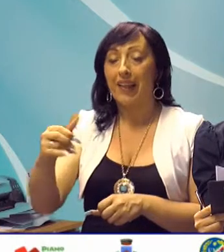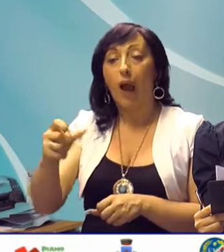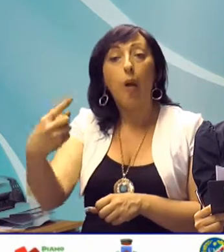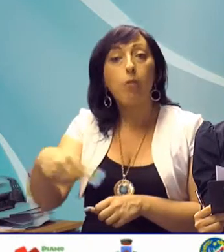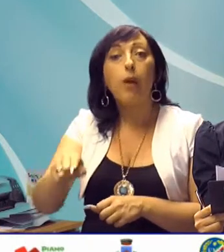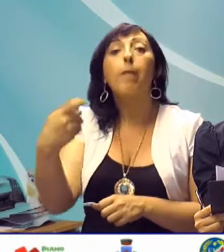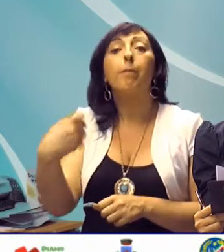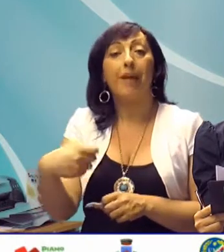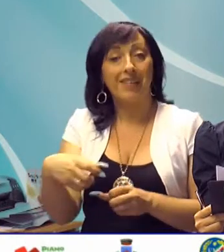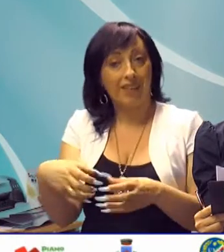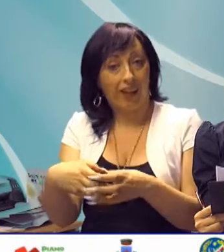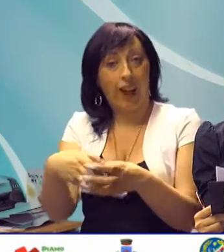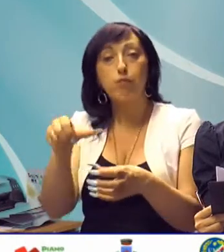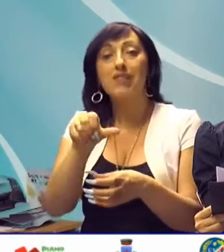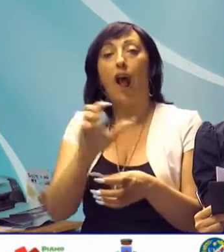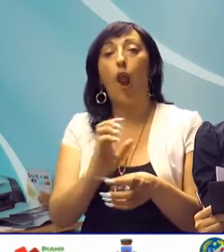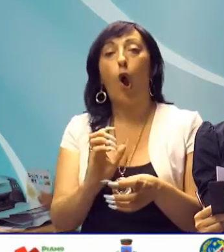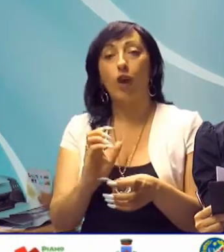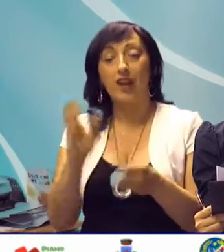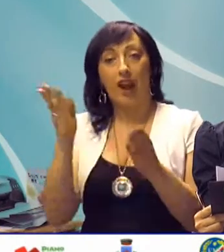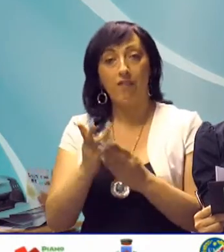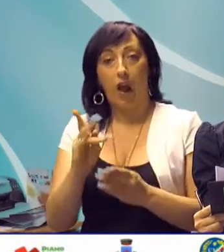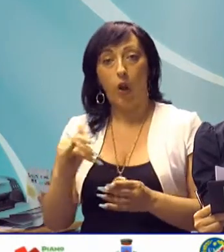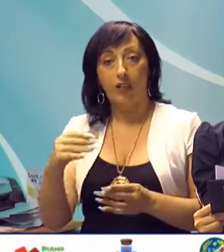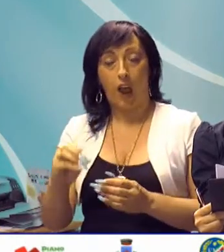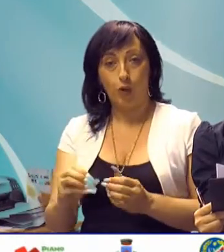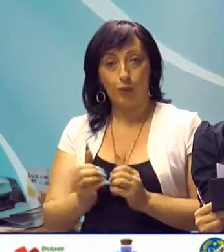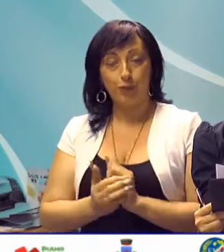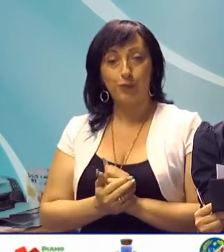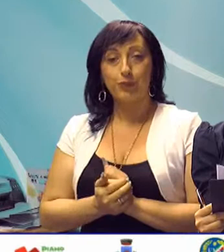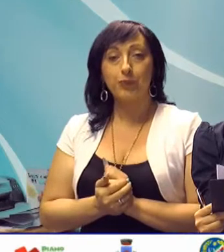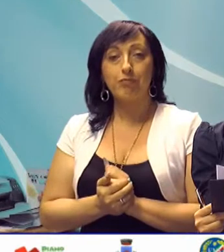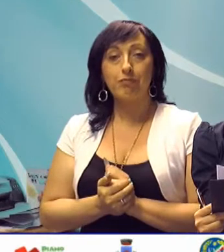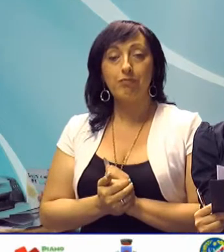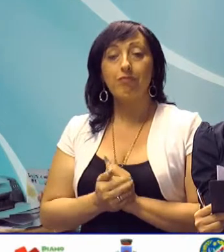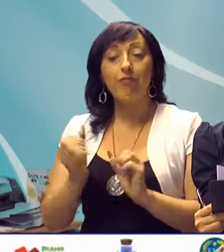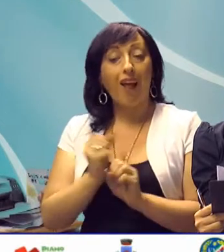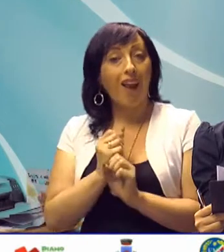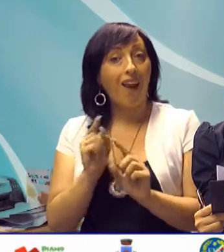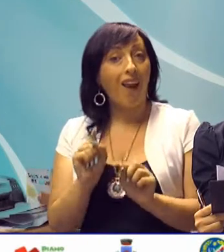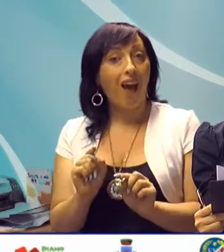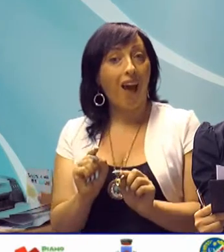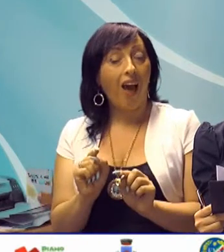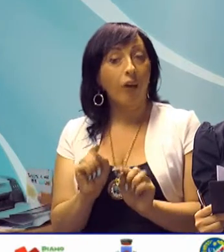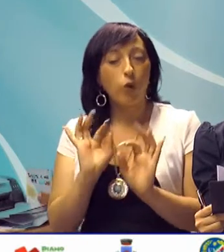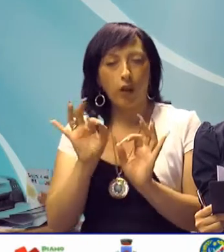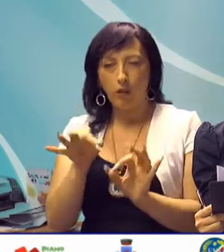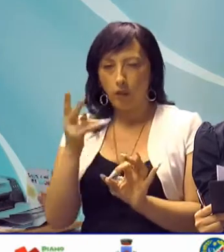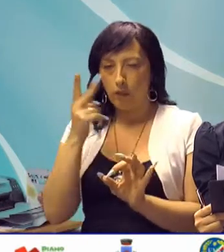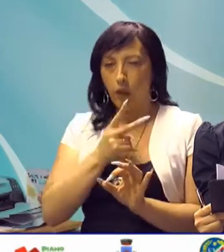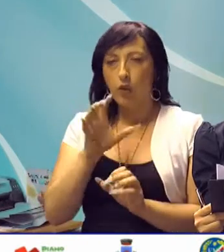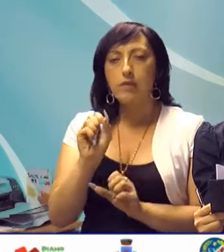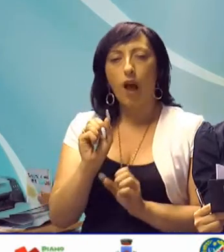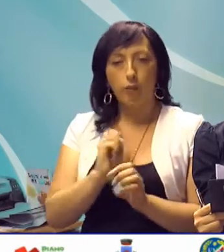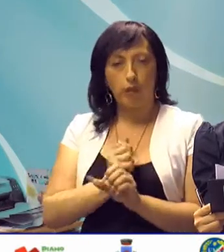presidente del club Sala Consilina Vallo di Diano. Il clou dei lavori è previsto per la giornata di